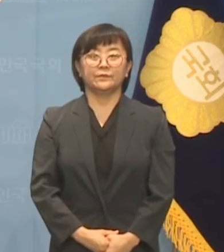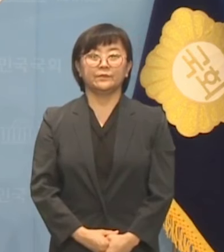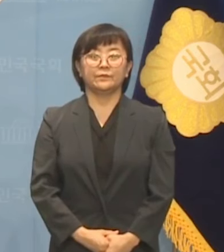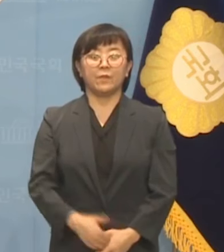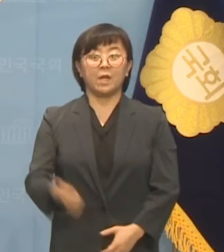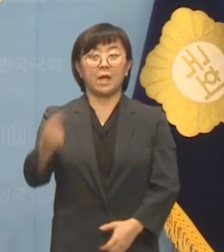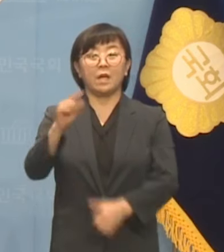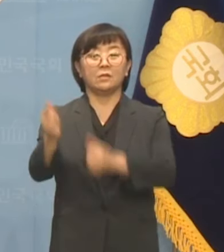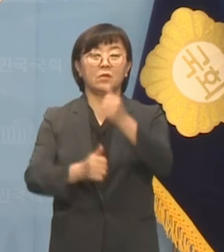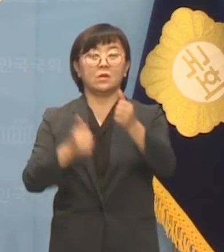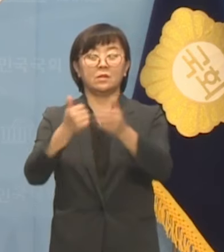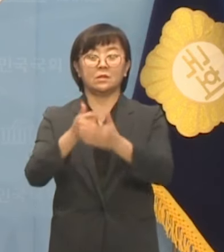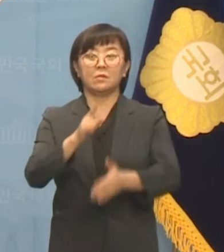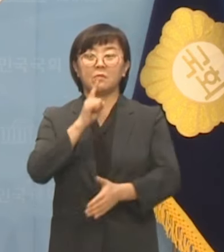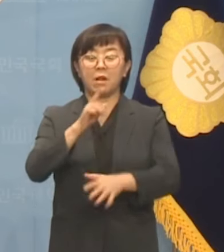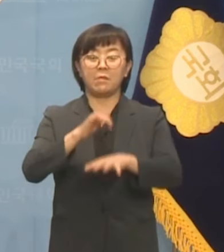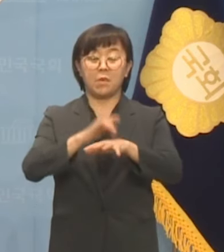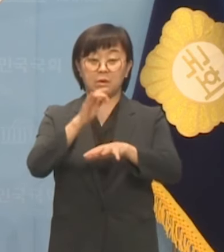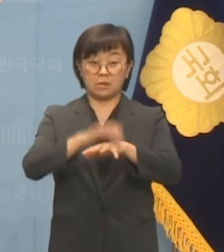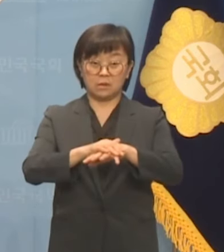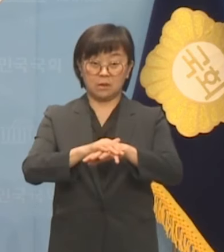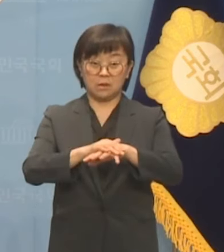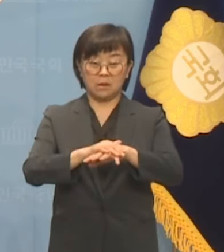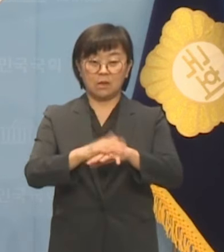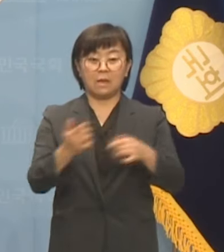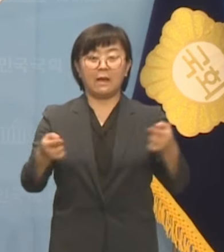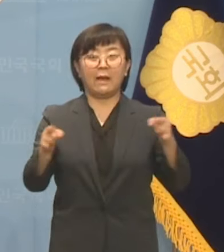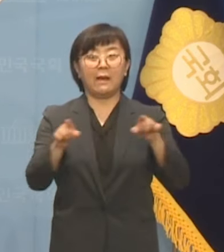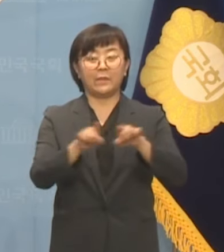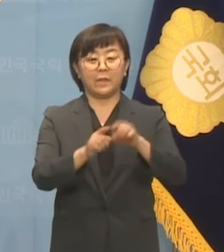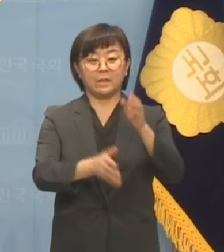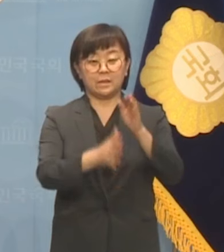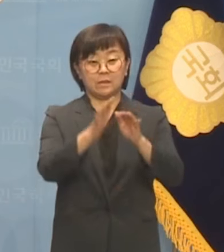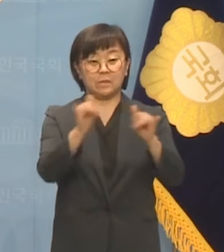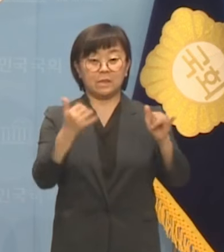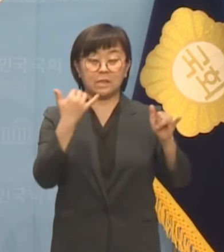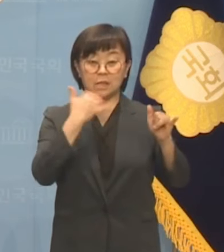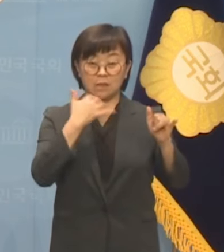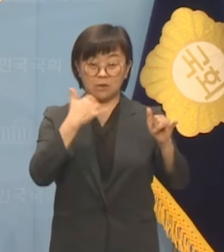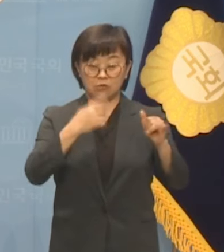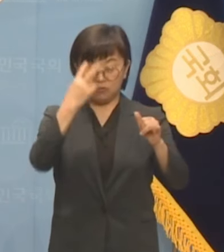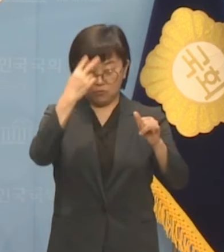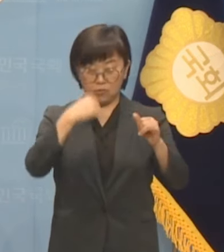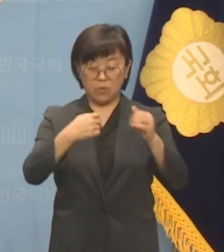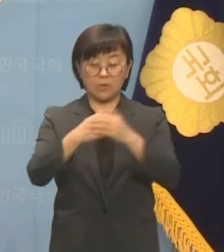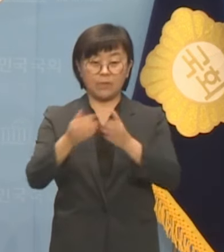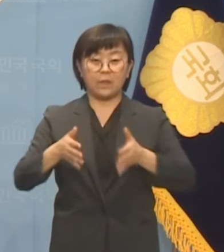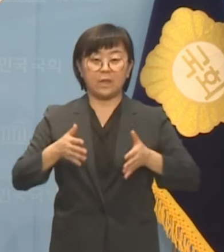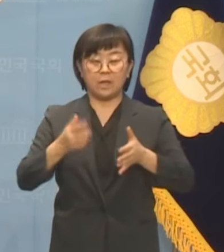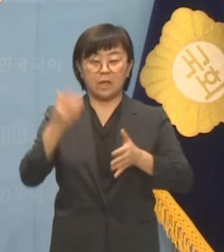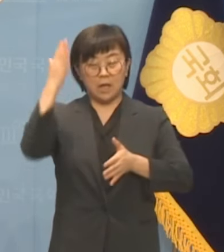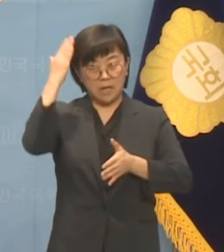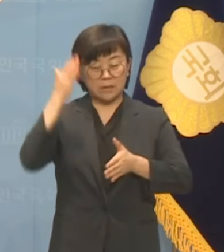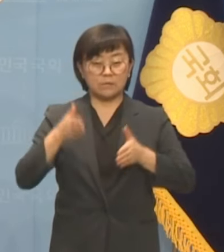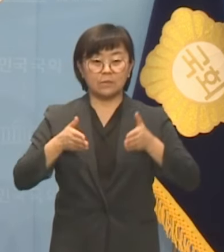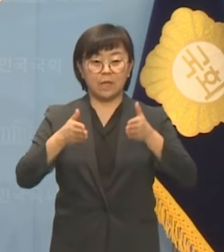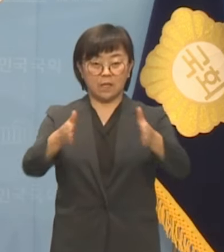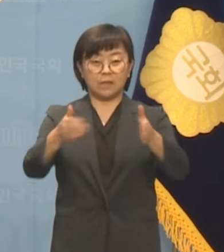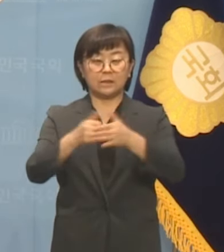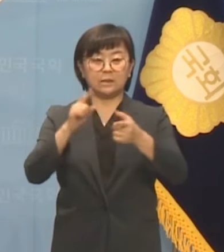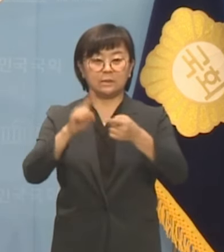한 위원장이 입버릇처럼 말하는 동료 시민은 색깔론의 눈이 먼 아스팔트 극우인지